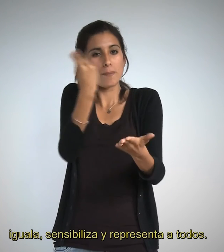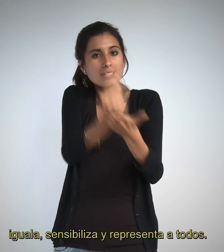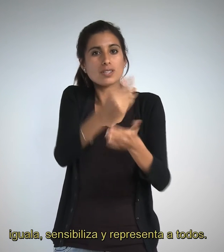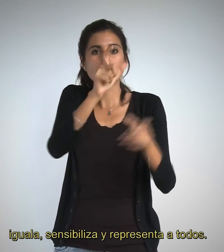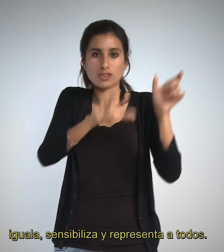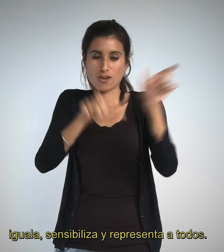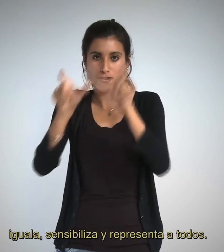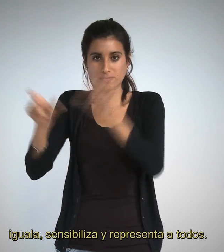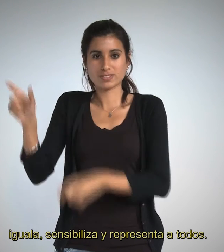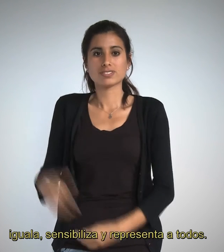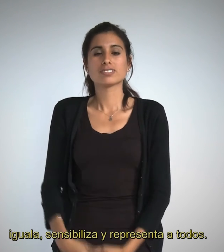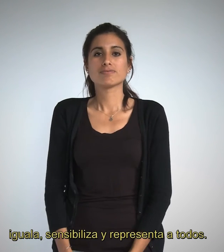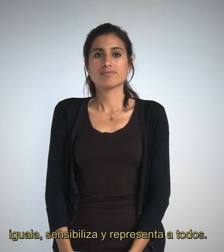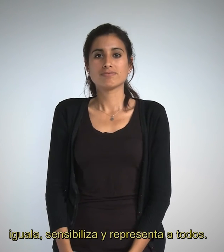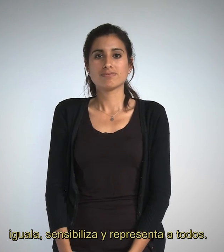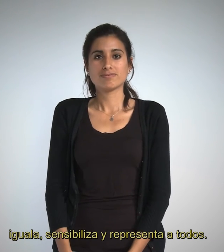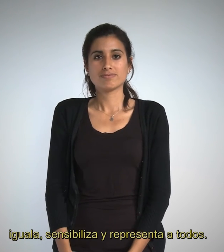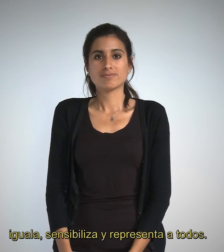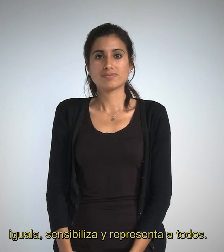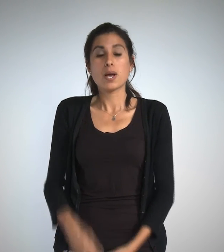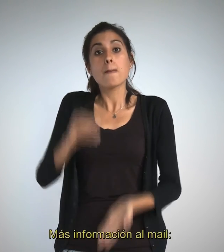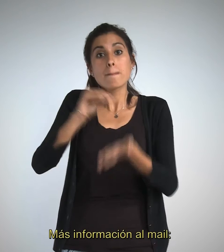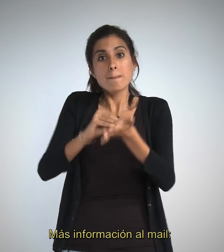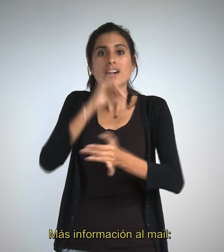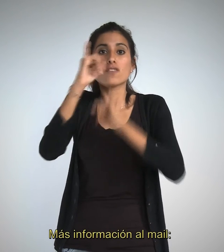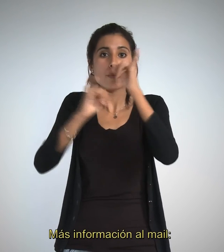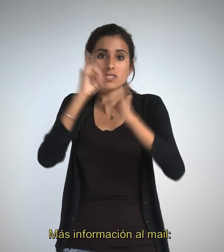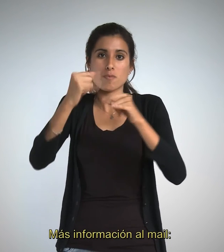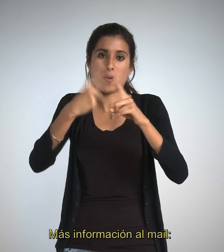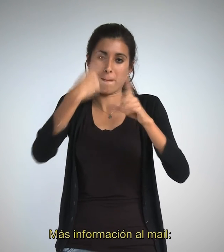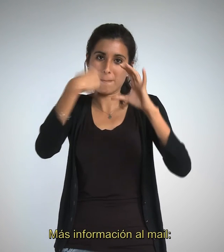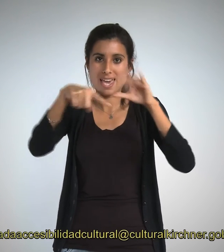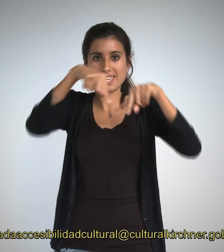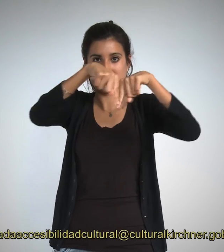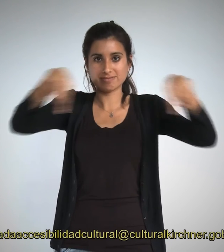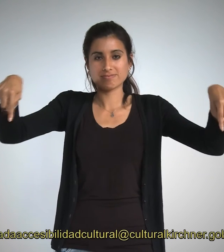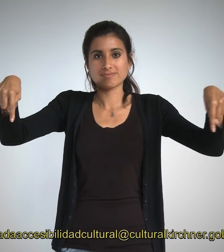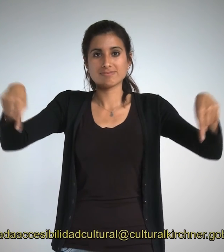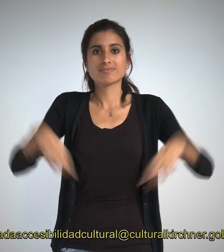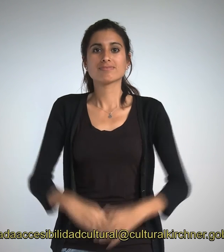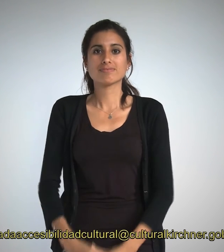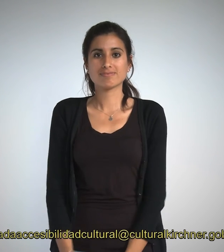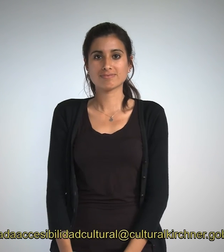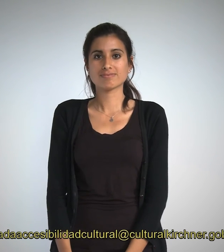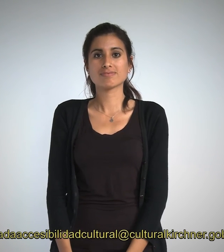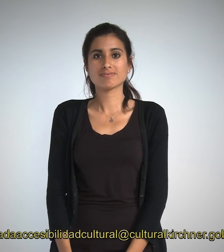sensibiliza y representa a todos. Más información al mail jornadaaccesibilidadcultural